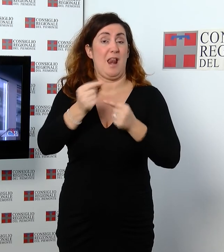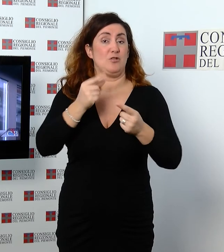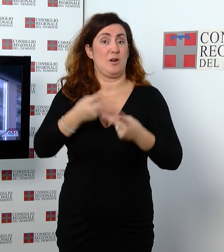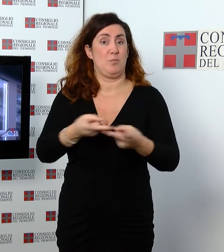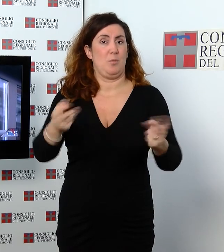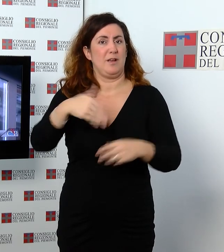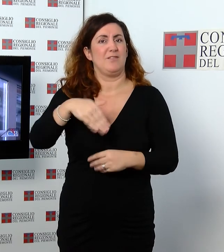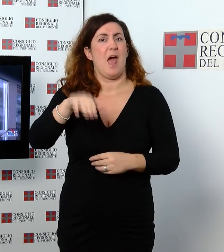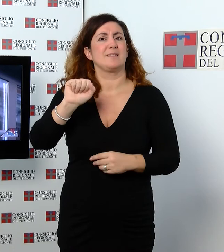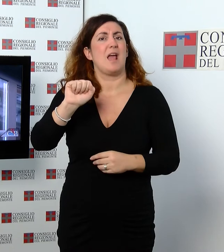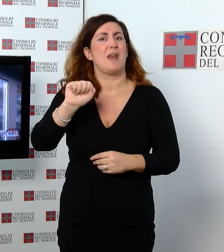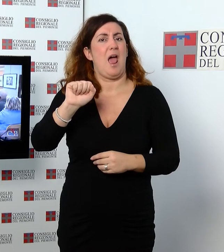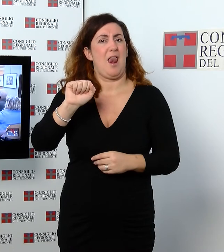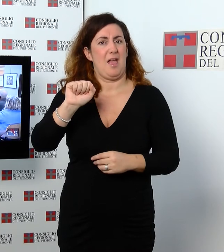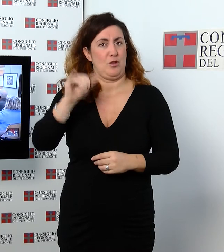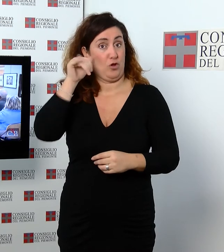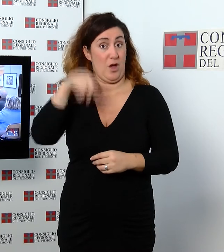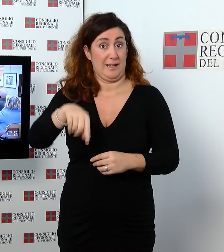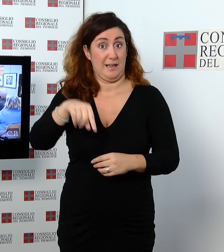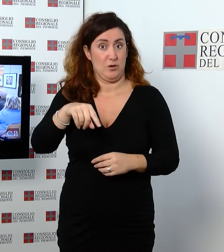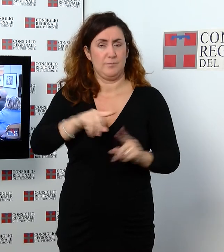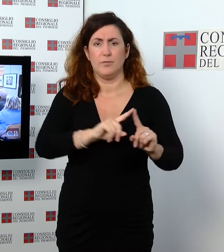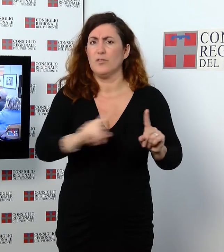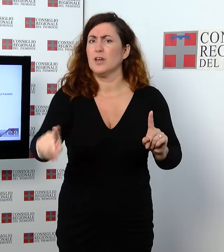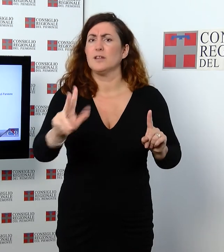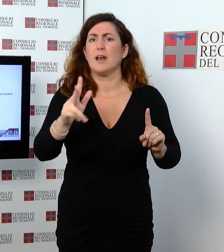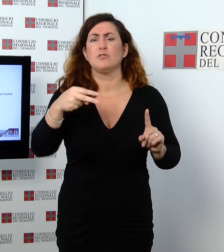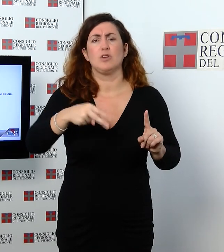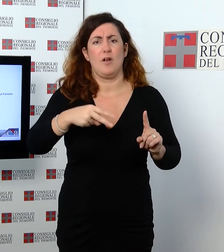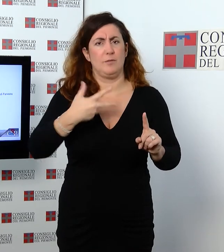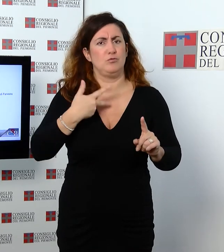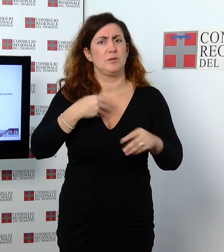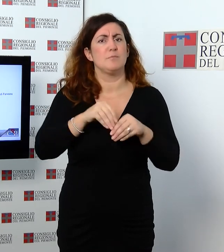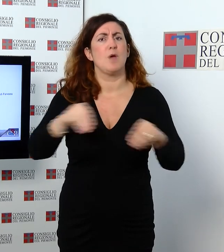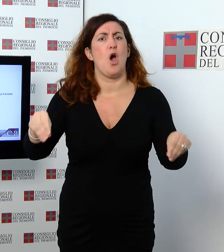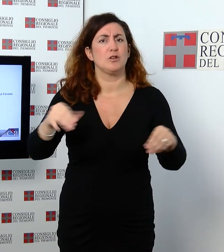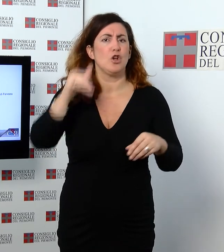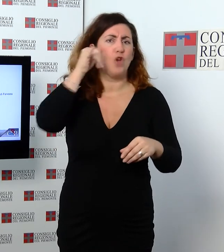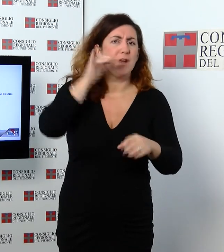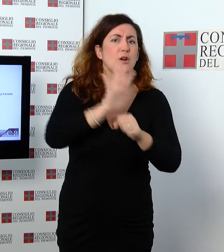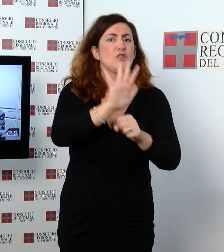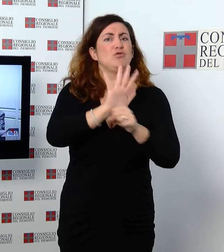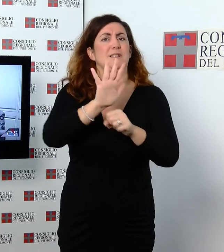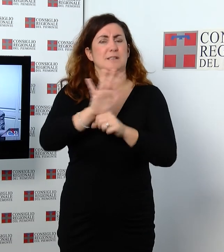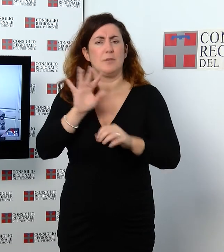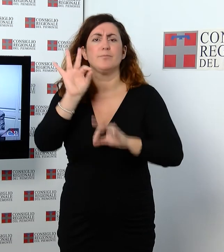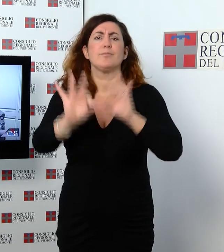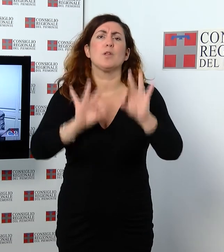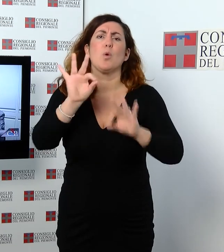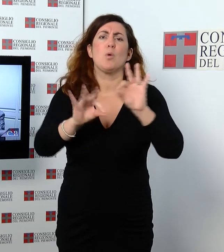Arsenale a Torino è esposta fino al 13 novembre la mostra Torino Incisa, curata dall'Associazione Gli Amici dell'Arte